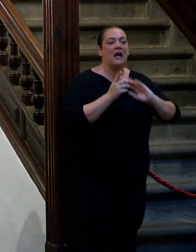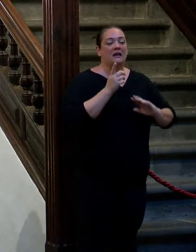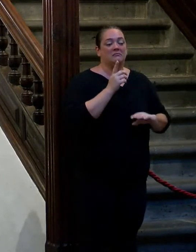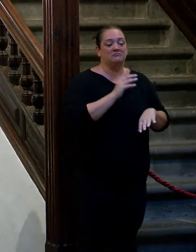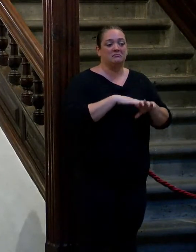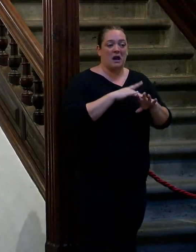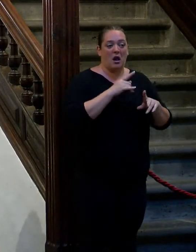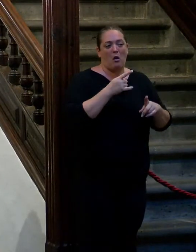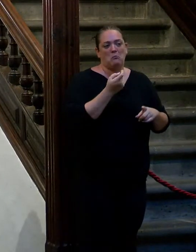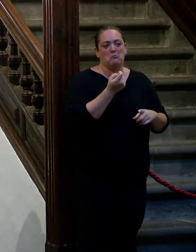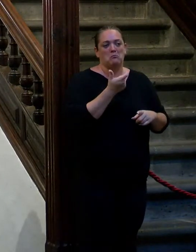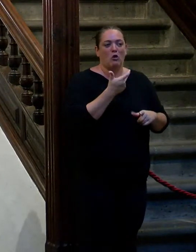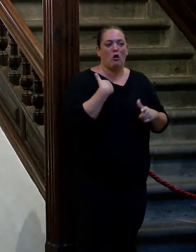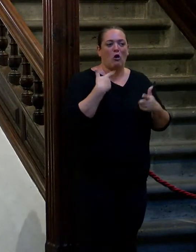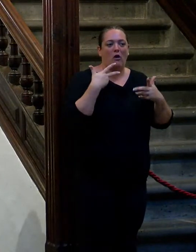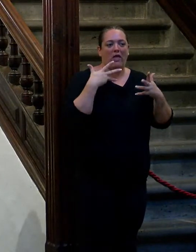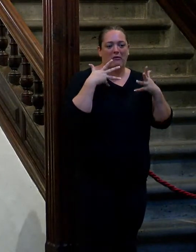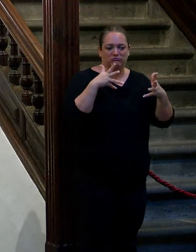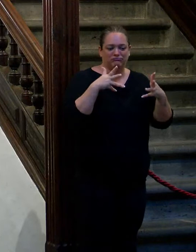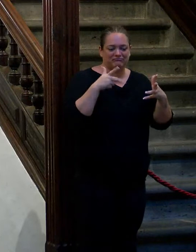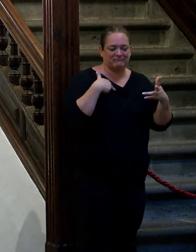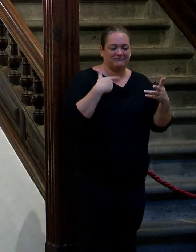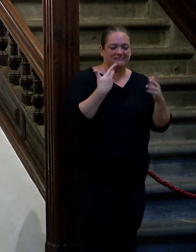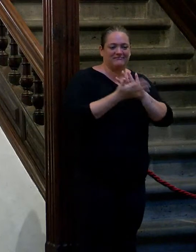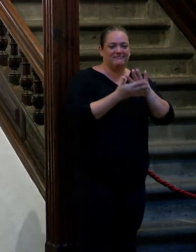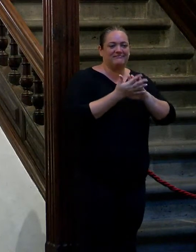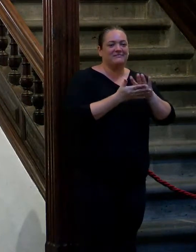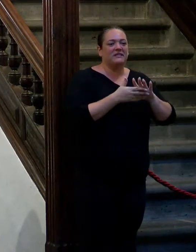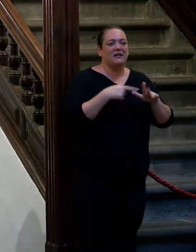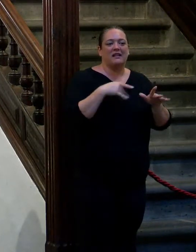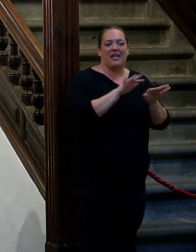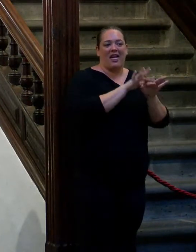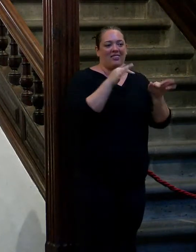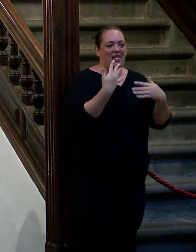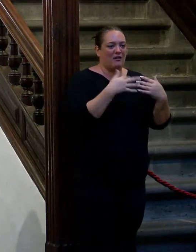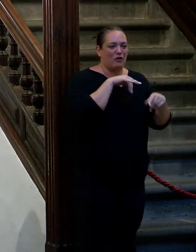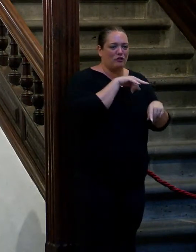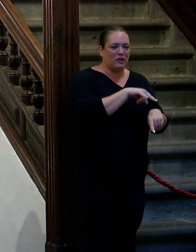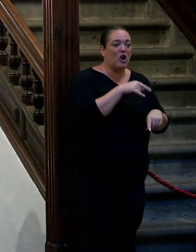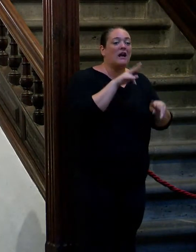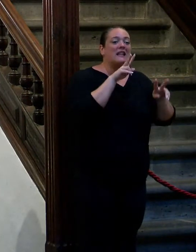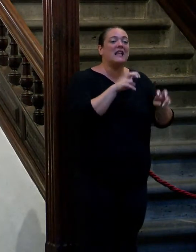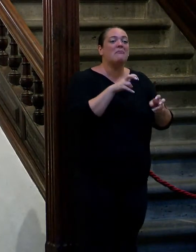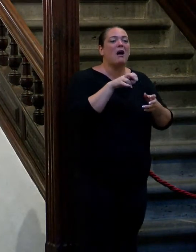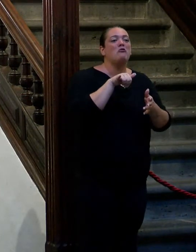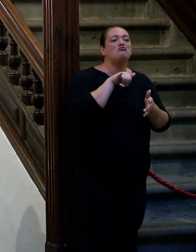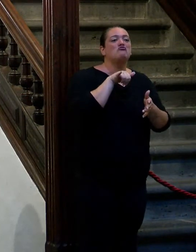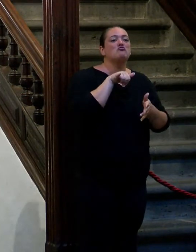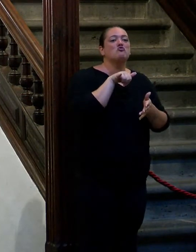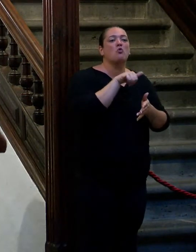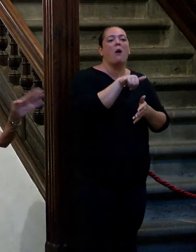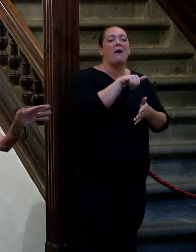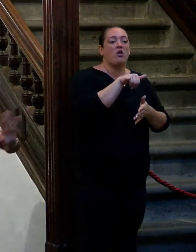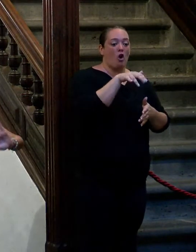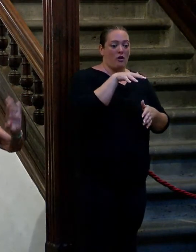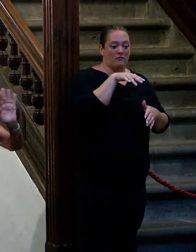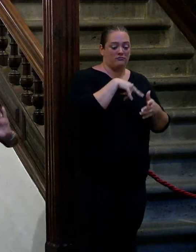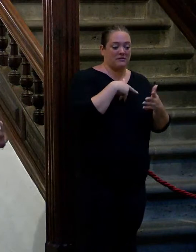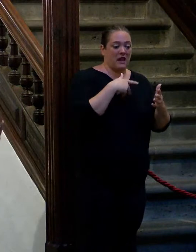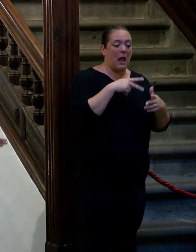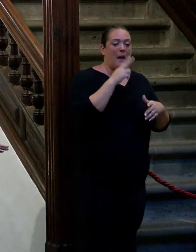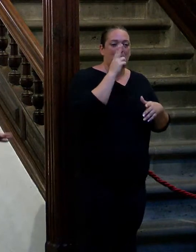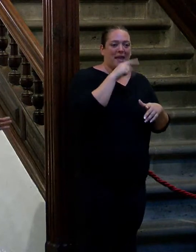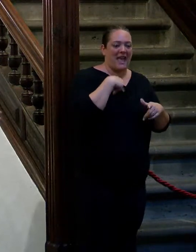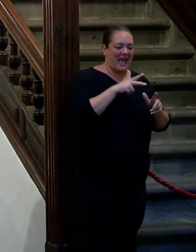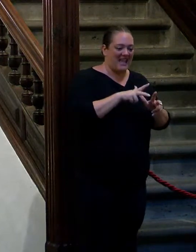repito yo estaría todo el día hablando con ella el de los pies hinchados en Nueva York el de los pies hinchados los pies hinchados en